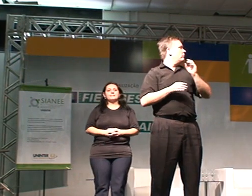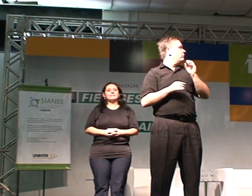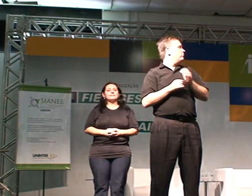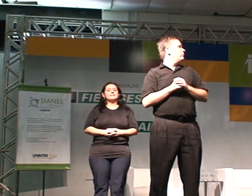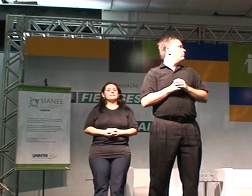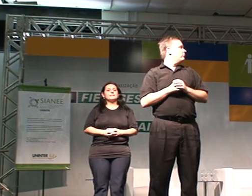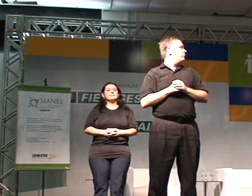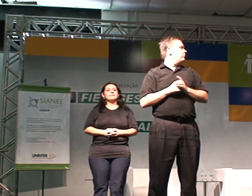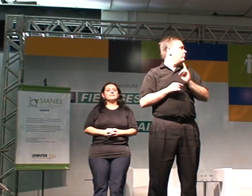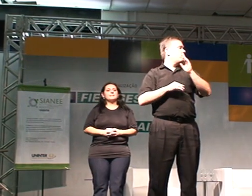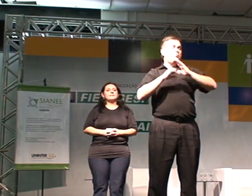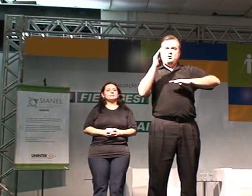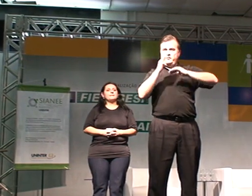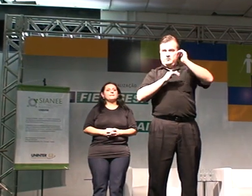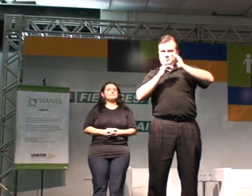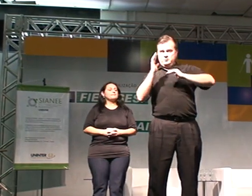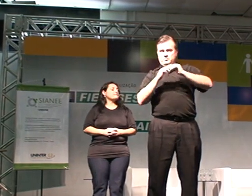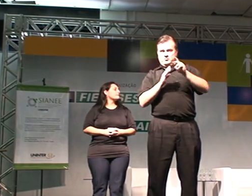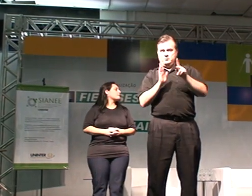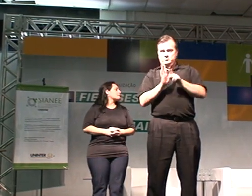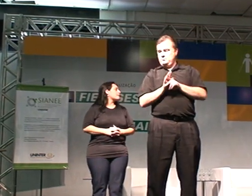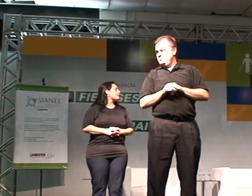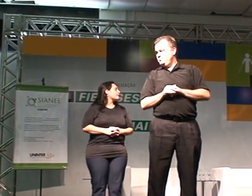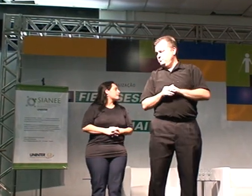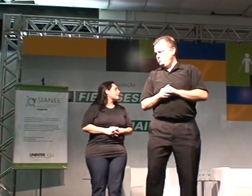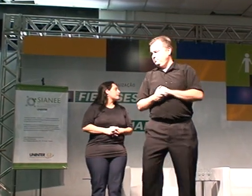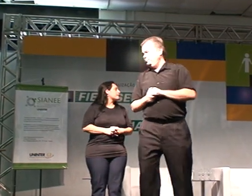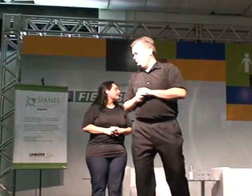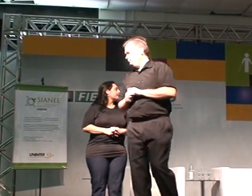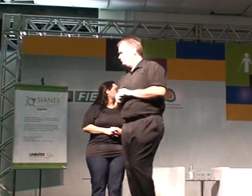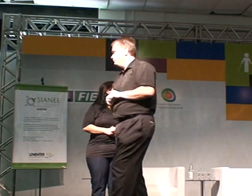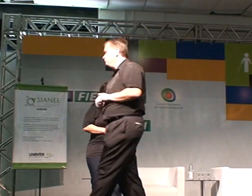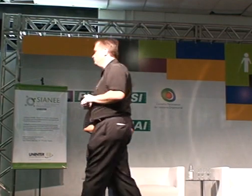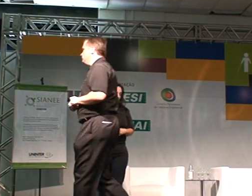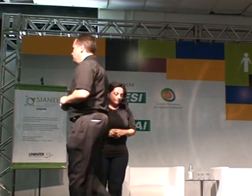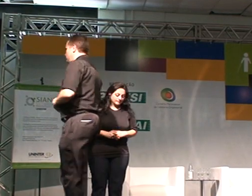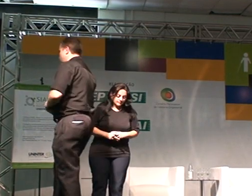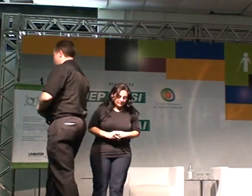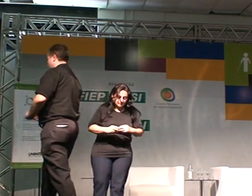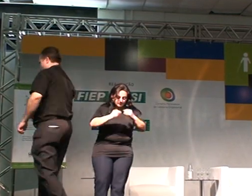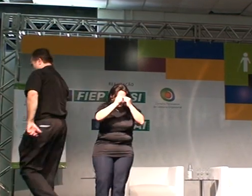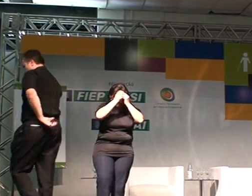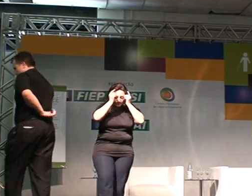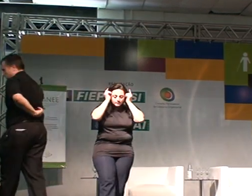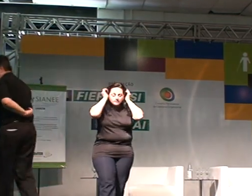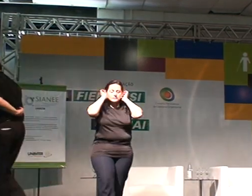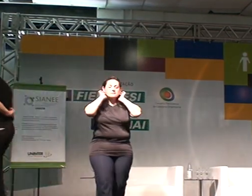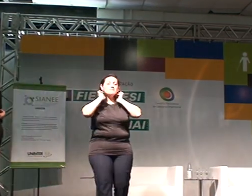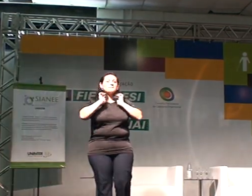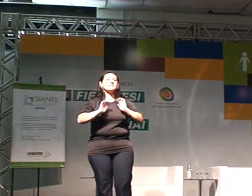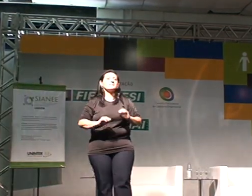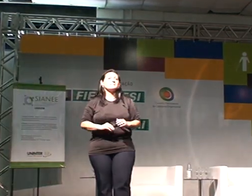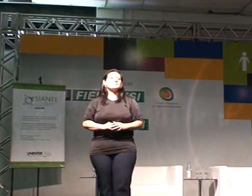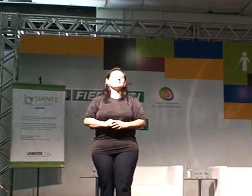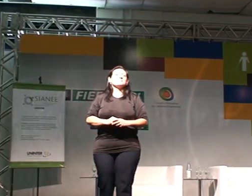para os profissionais, os profissionais, mas o público também recebe essa informação.